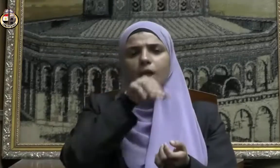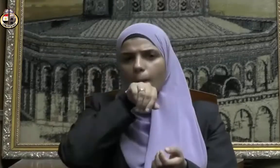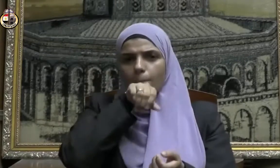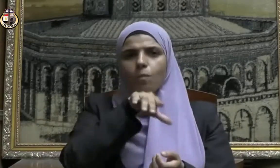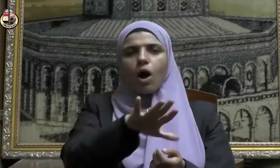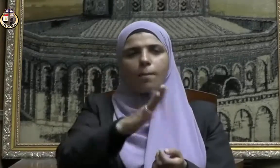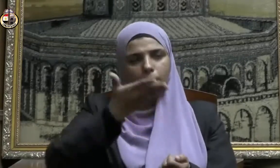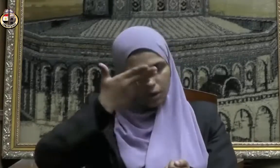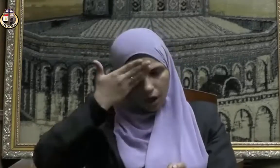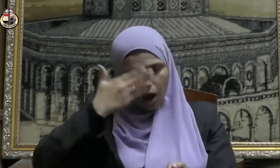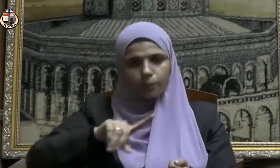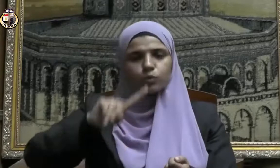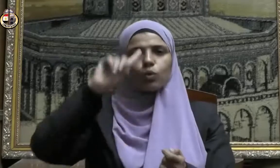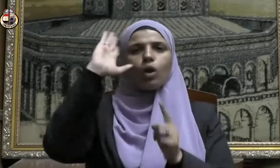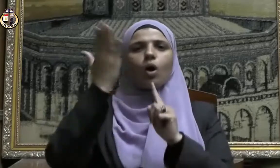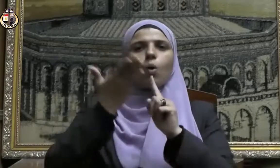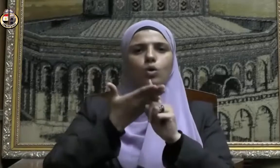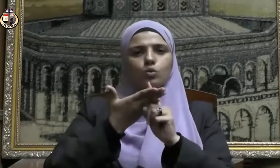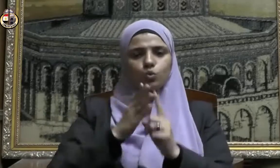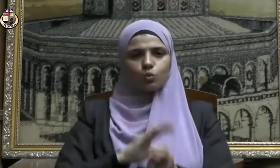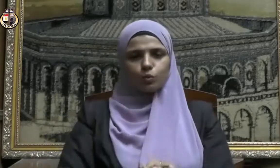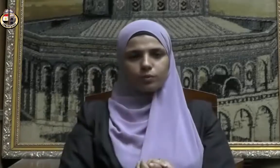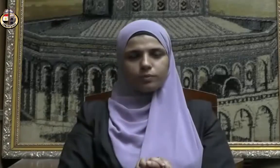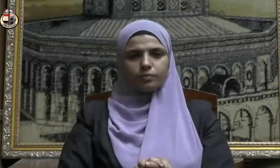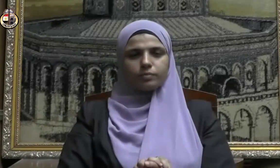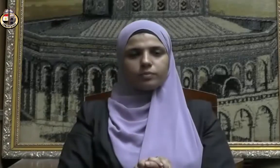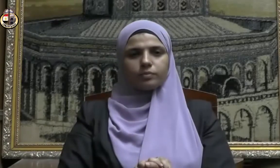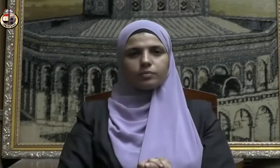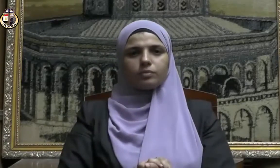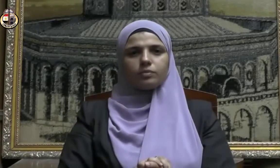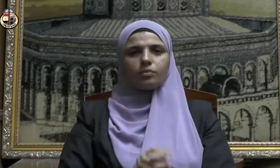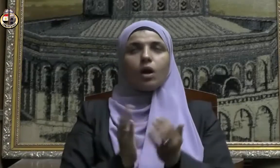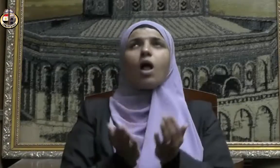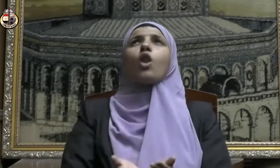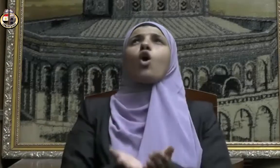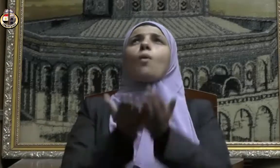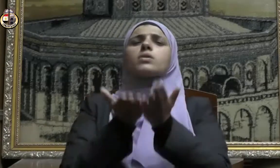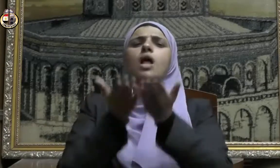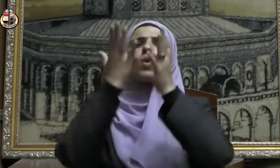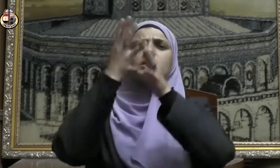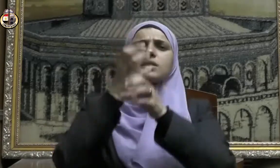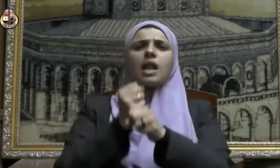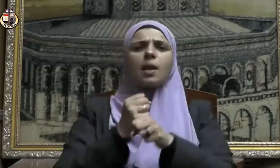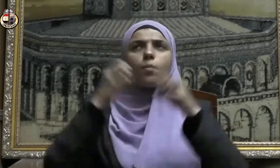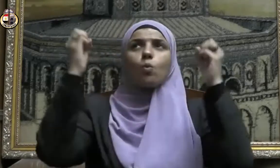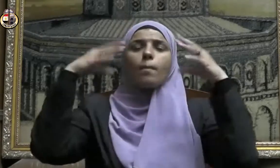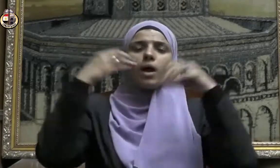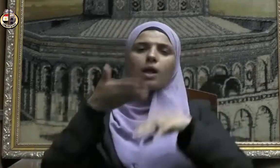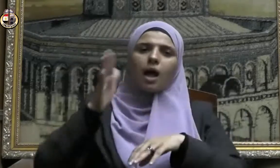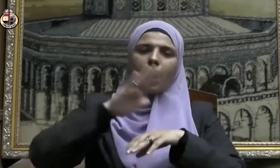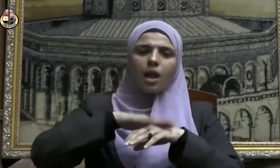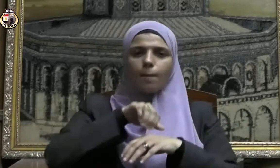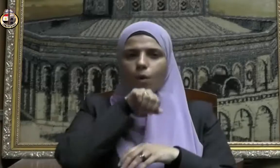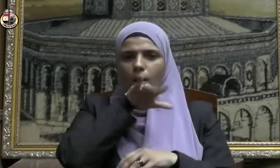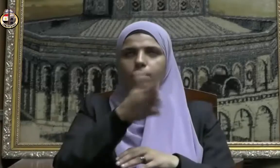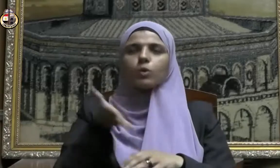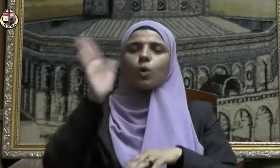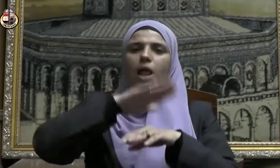ونبينا محمدا عبده ورسوله اللهم صل وسلم وبارك عليه وعلى